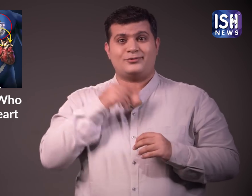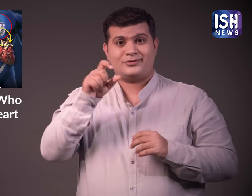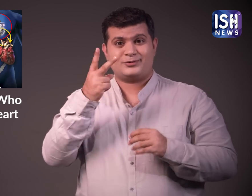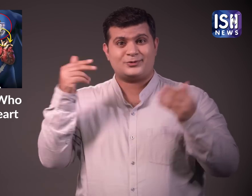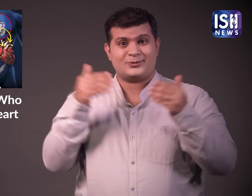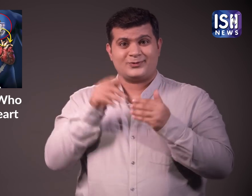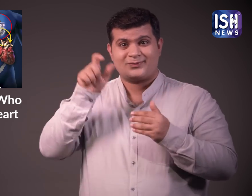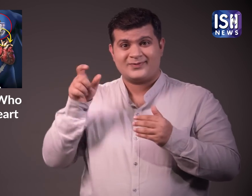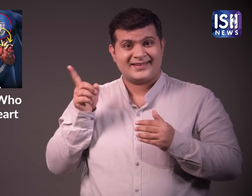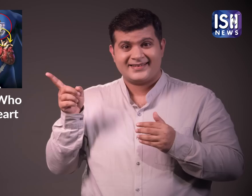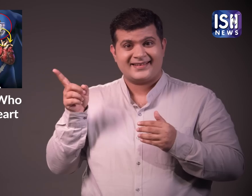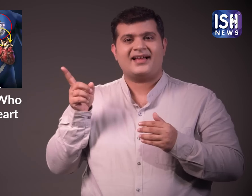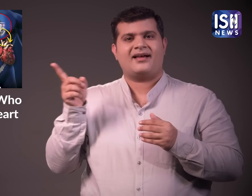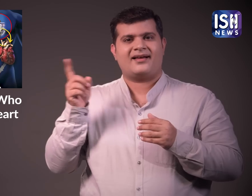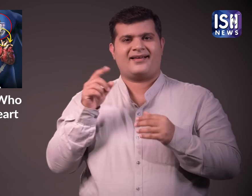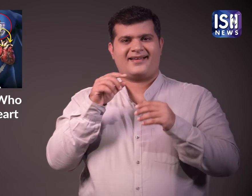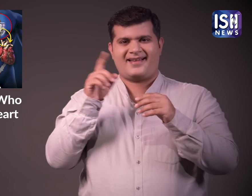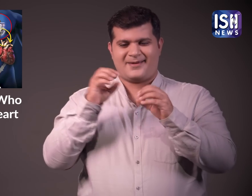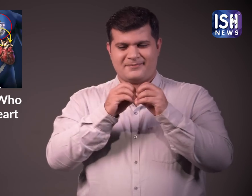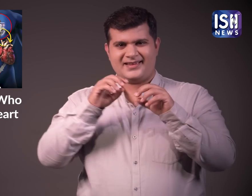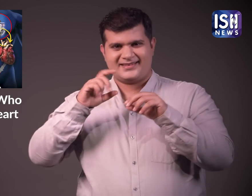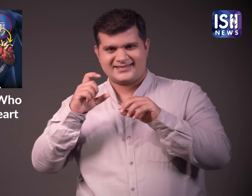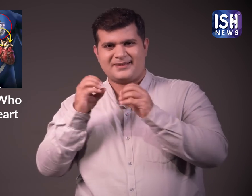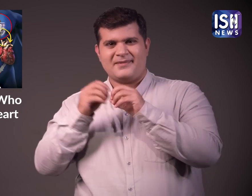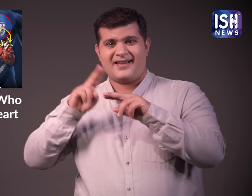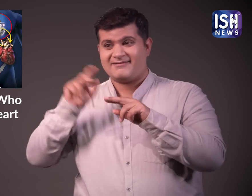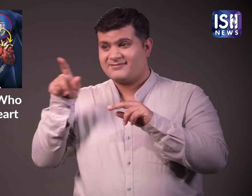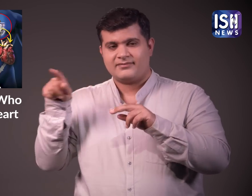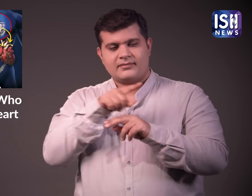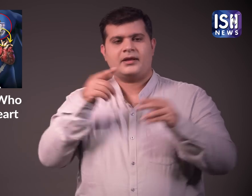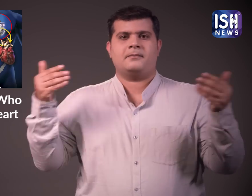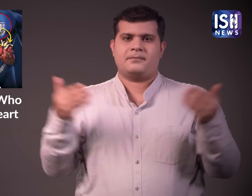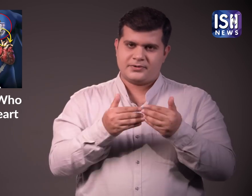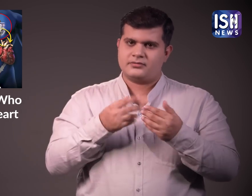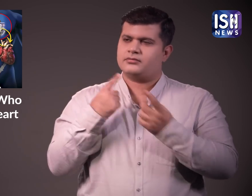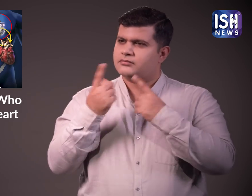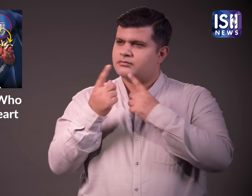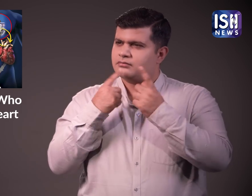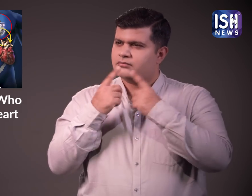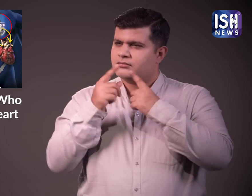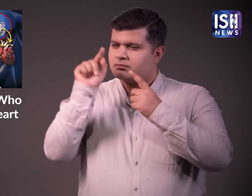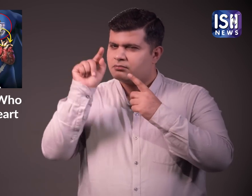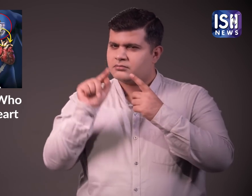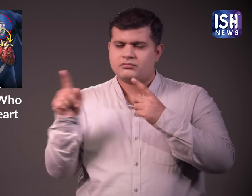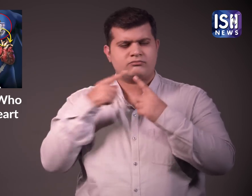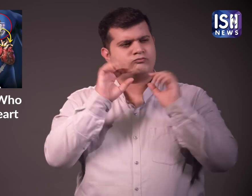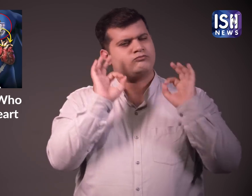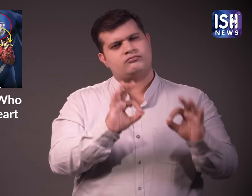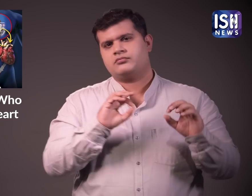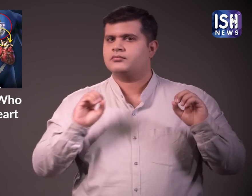को बचाने के लिए बेताब पद्धी डॉक्टर कॉन और डॉक्टर फ्रेजर के पास पहुची एक बार जब उसने